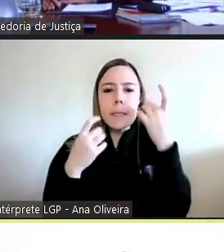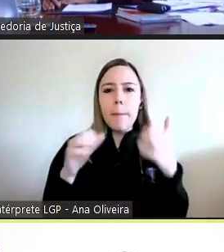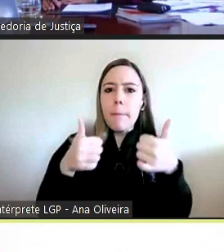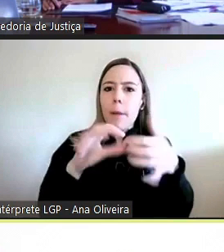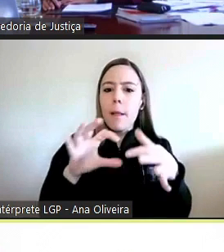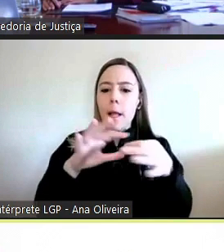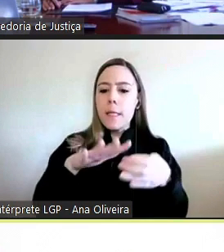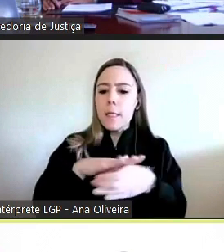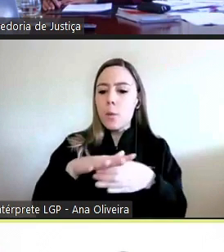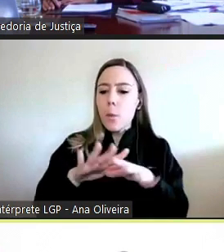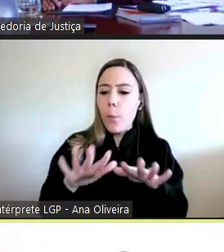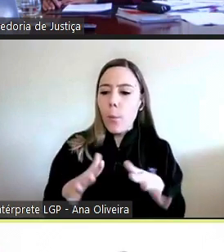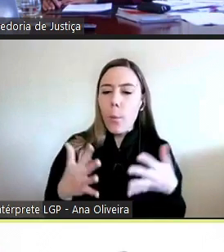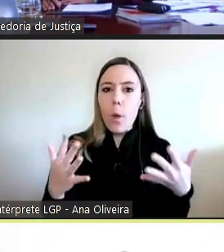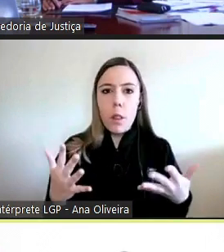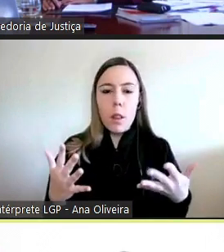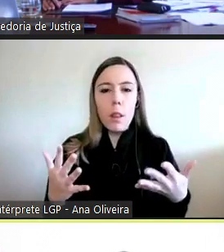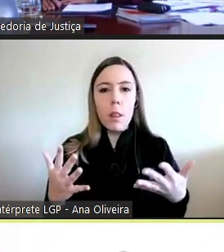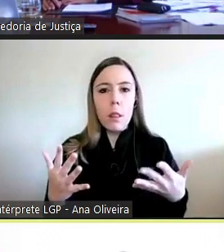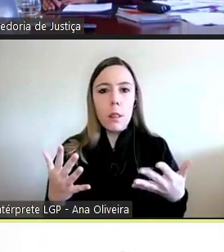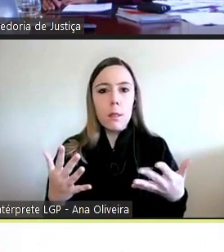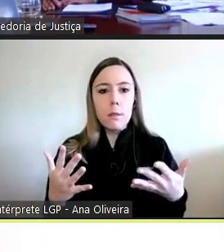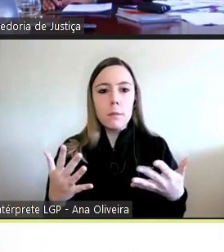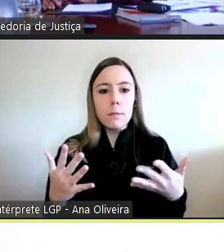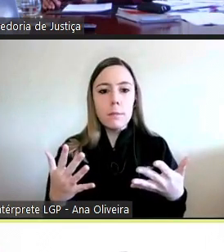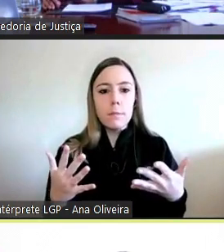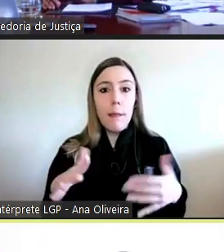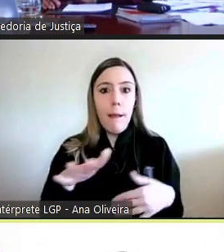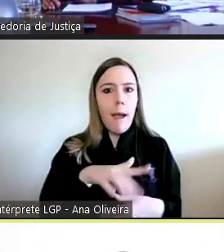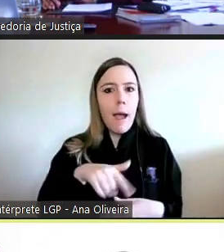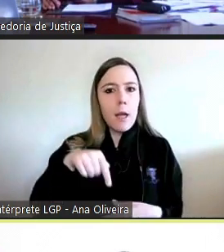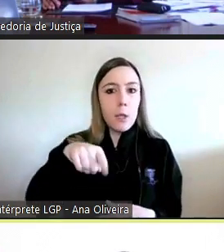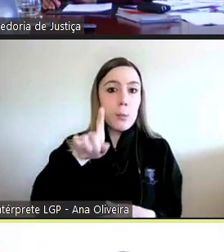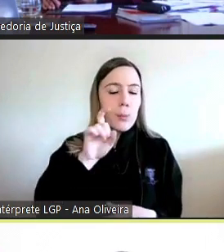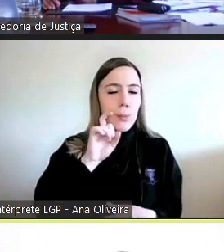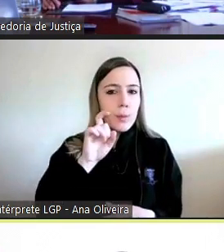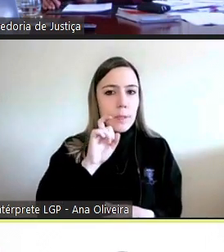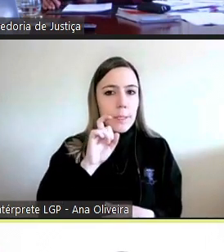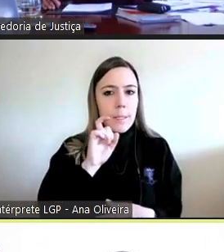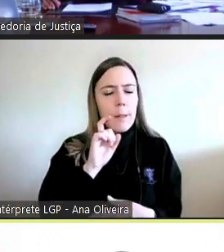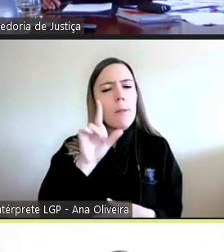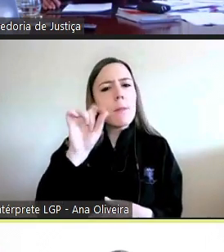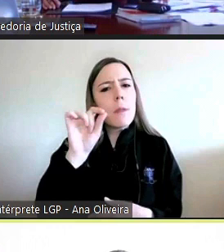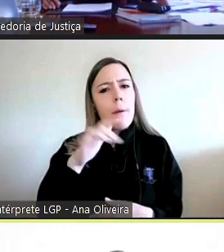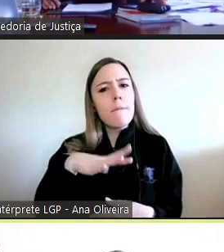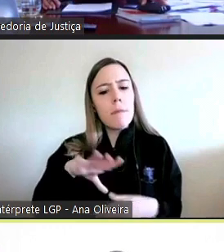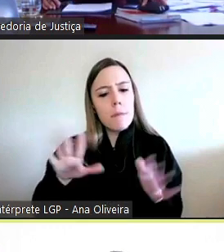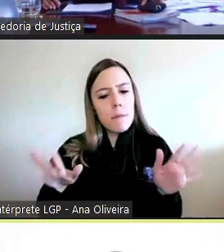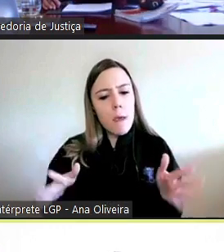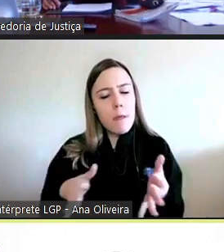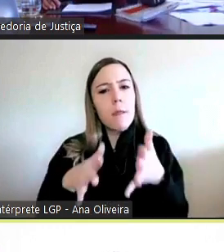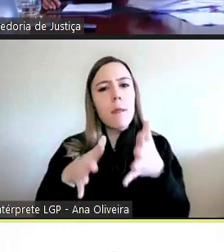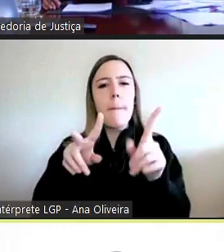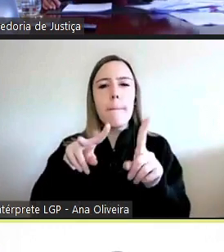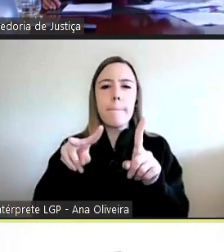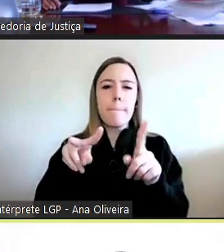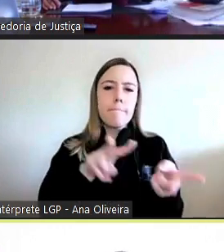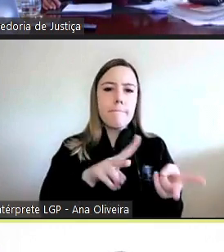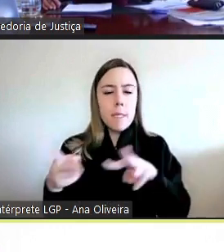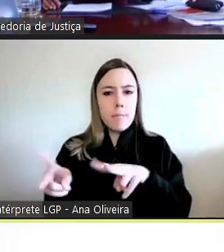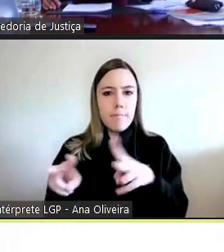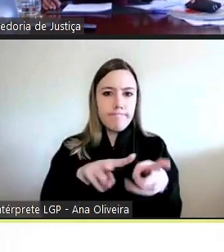neste domínio da proteção, visa também promover perspectivas metodológicas